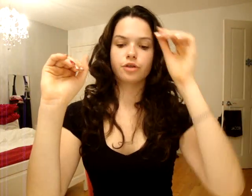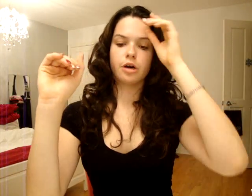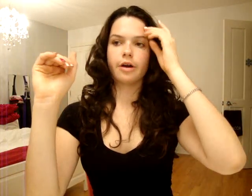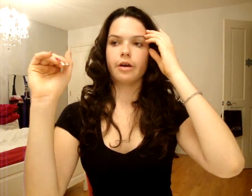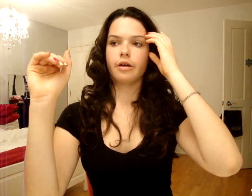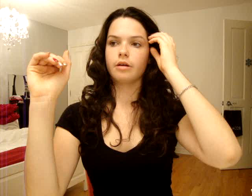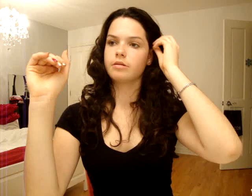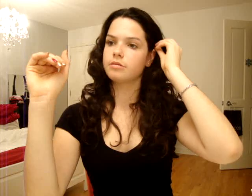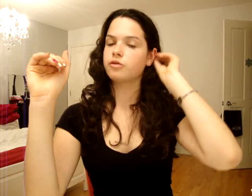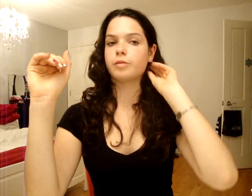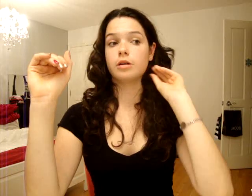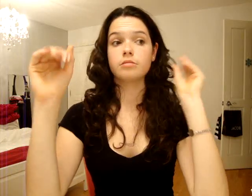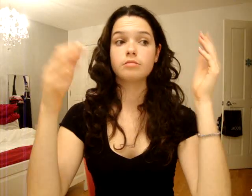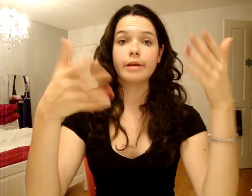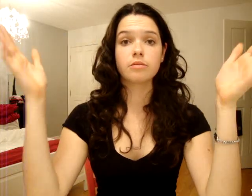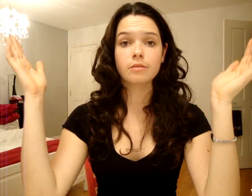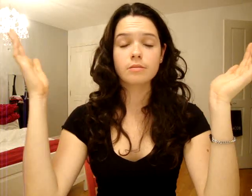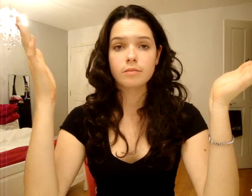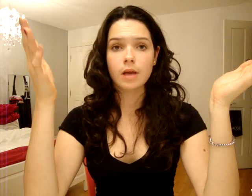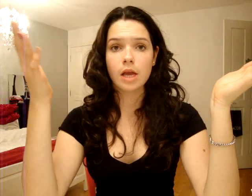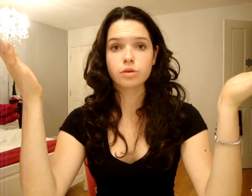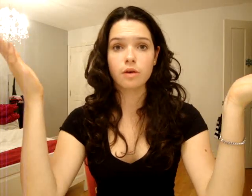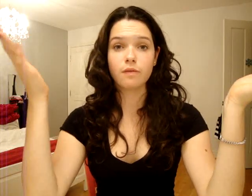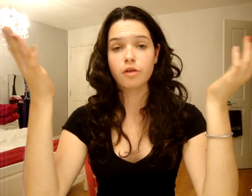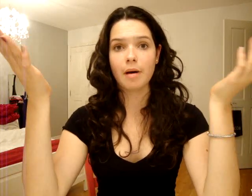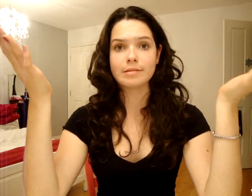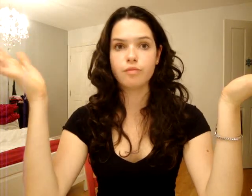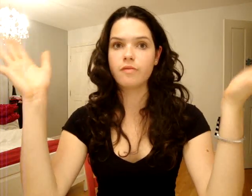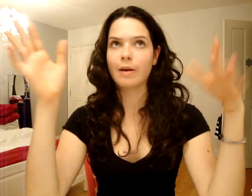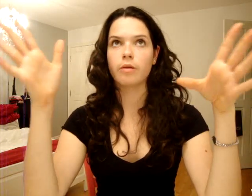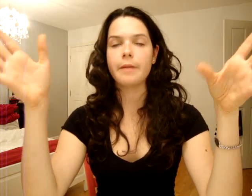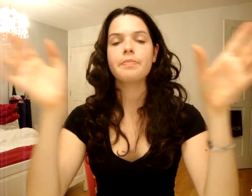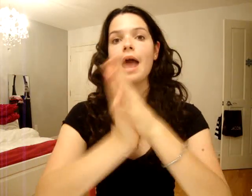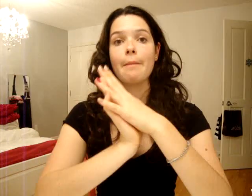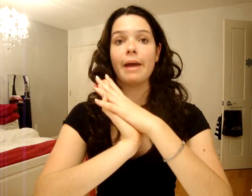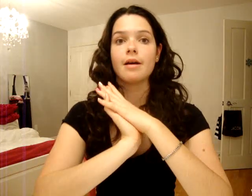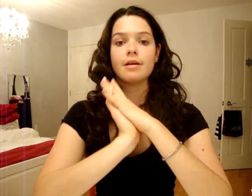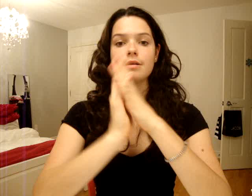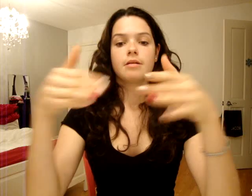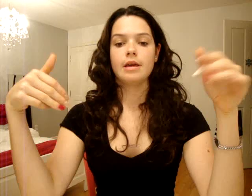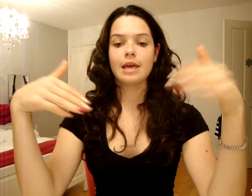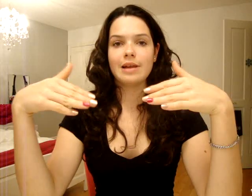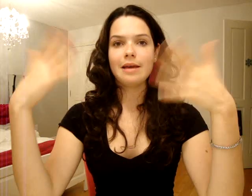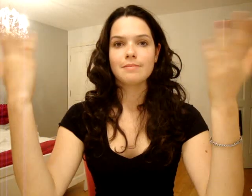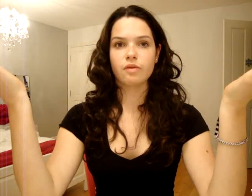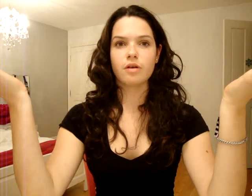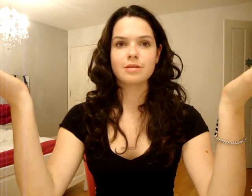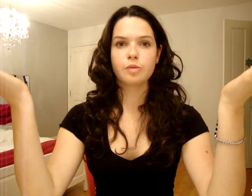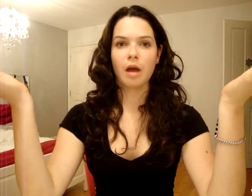genre... Je suis pas là. Ben, quelque chose que vous vous demandez depuis vraiment longtemps. Ben, écrivez-les. Puis je vais voir si je peux